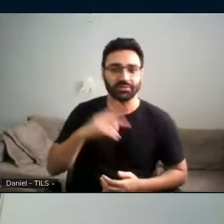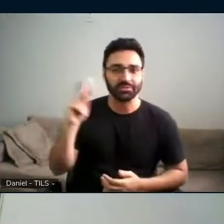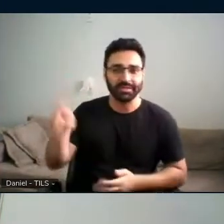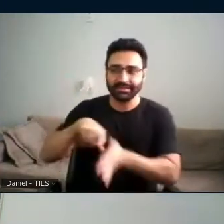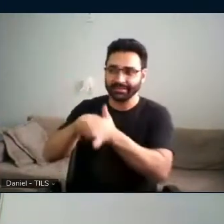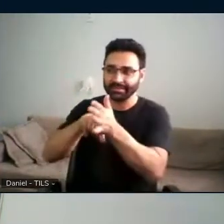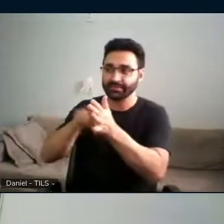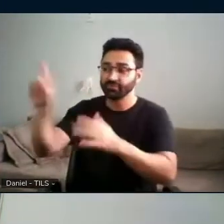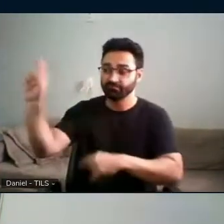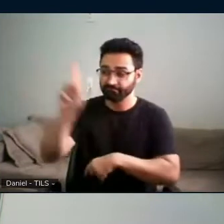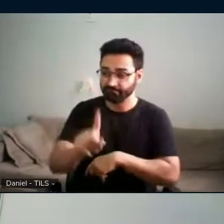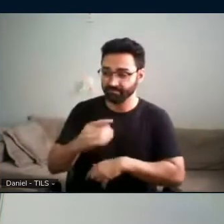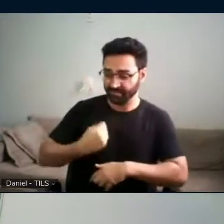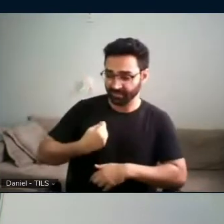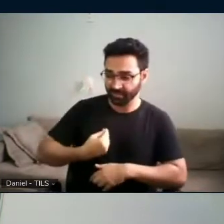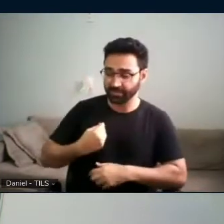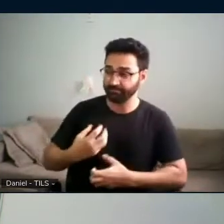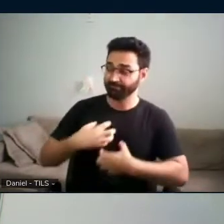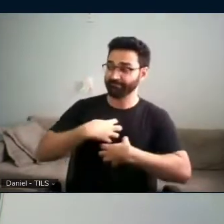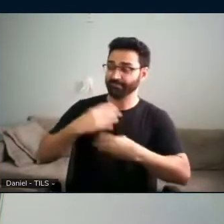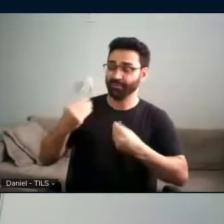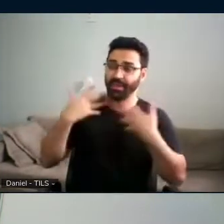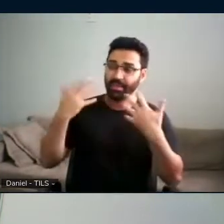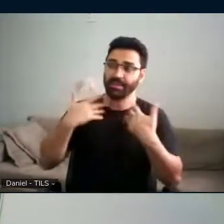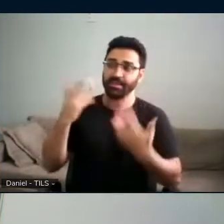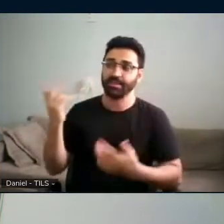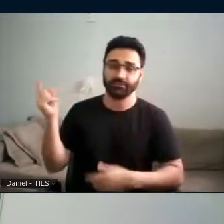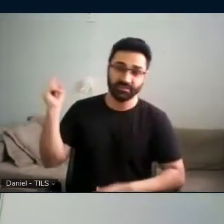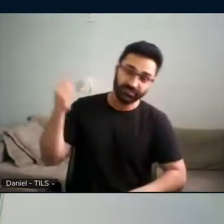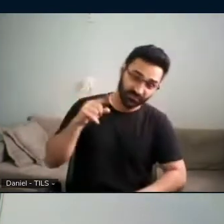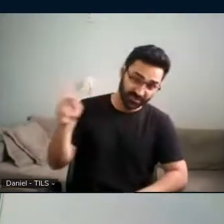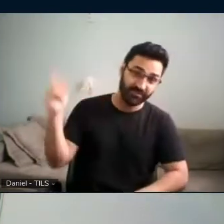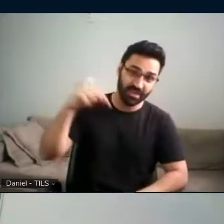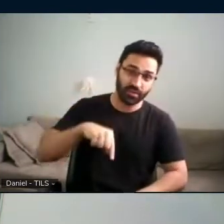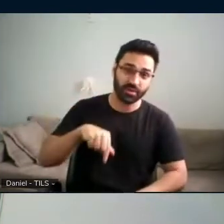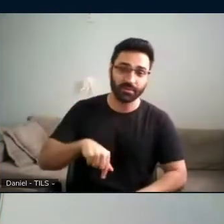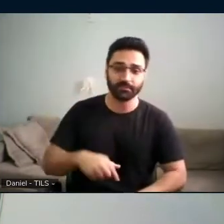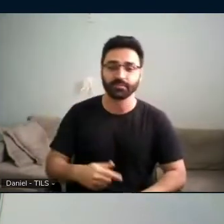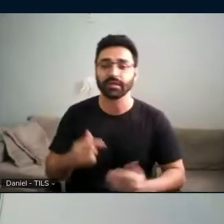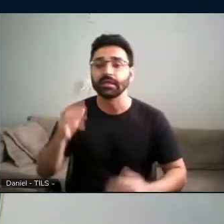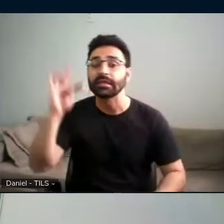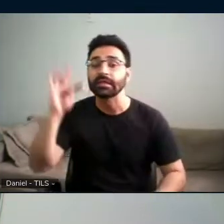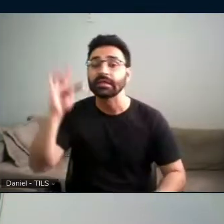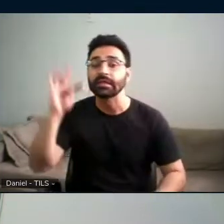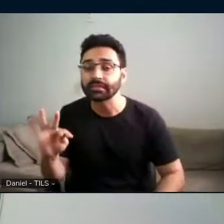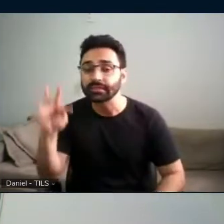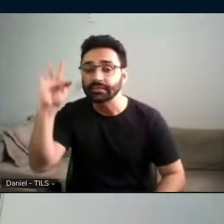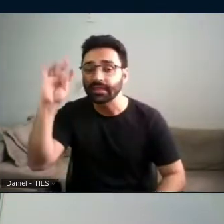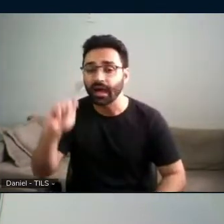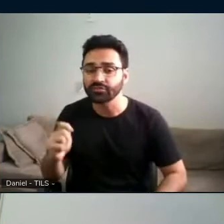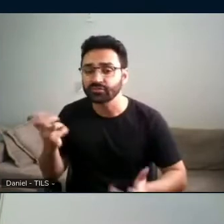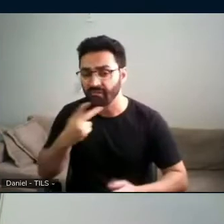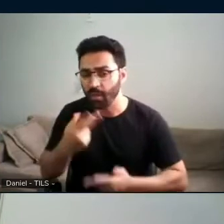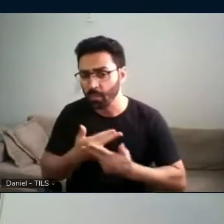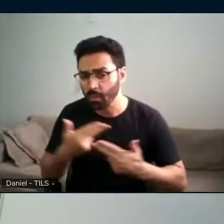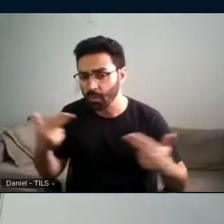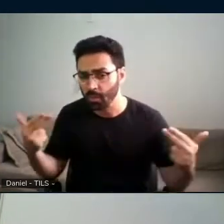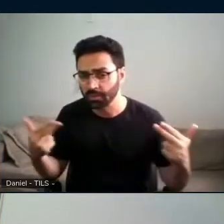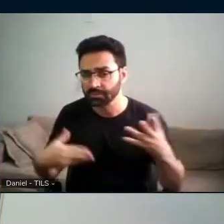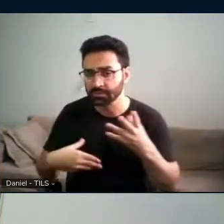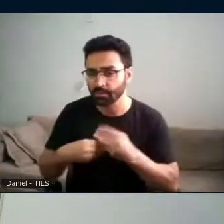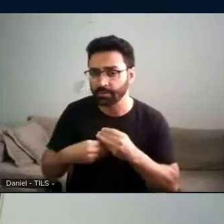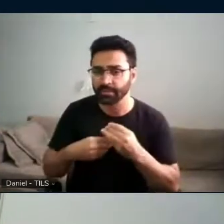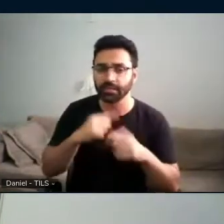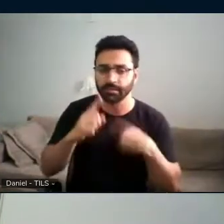extremamente importante aqui, muito nos alegra, e eu vou passar a palavra para a Tati para ela fazer com os comentários da tua fala, e depois eu comento também,